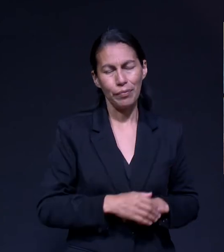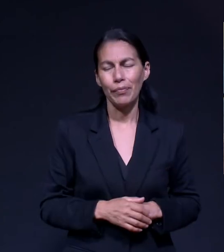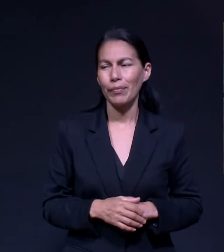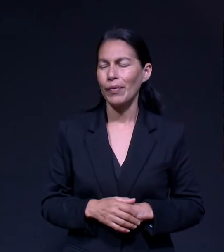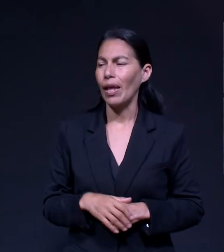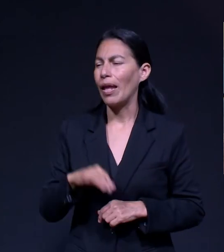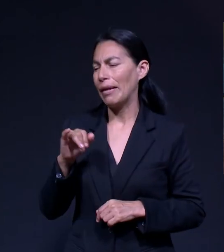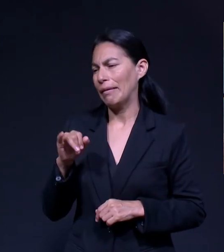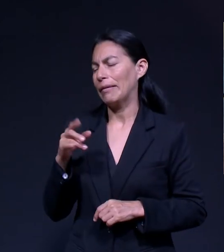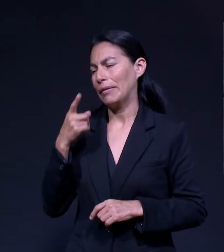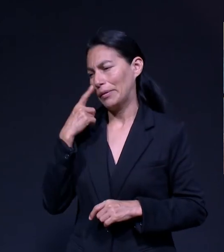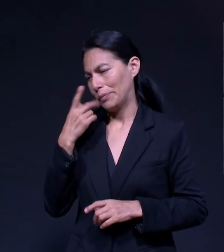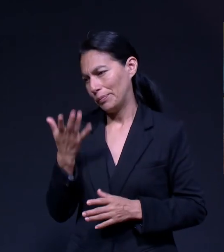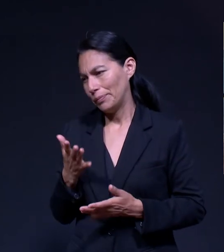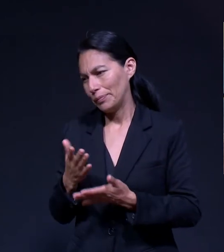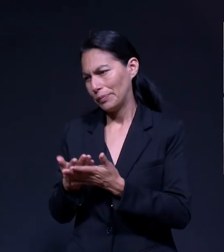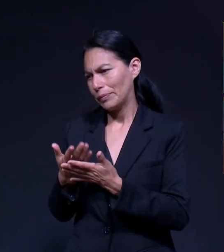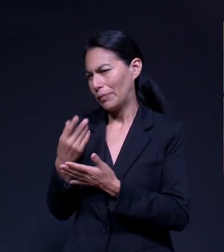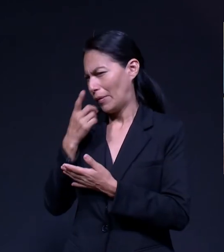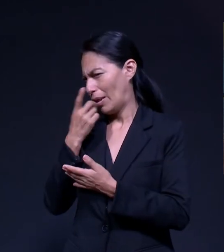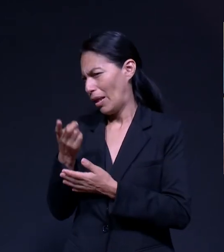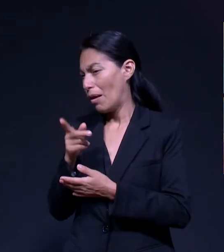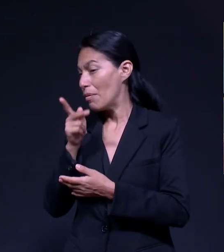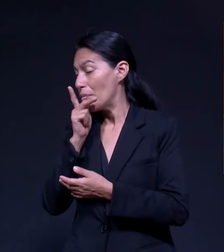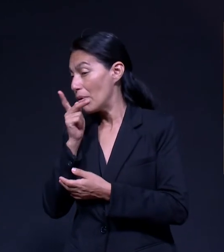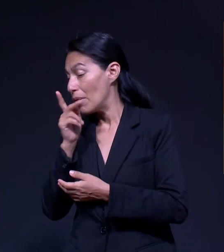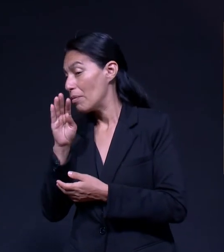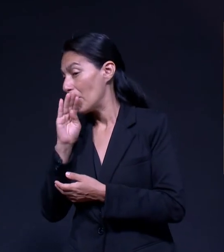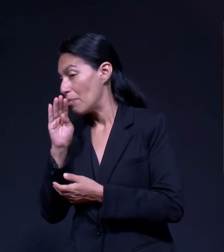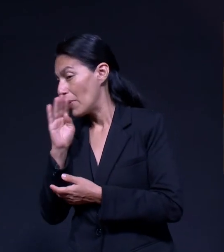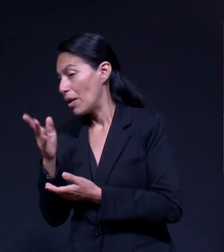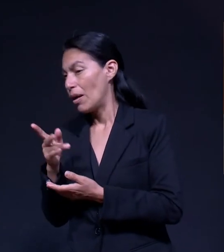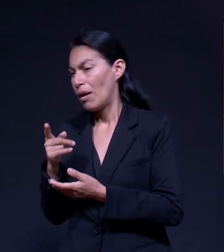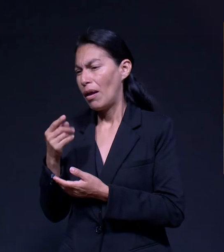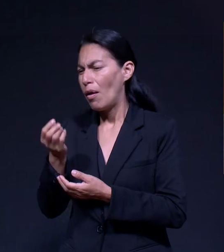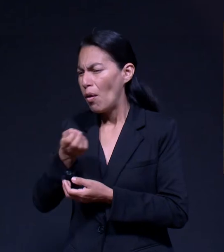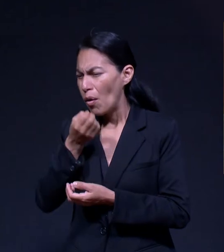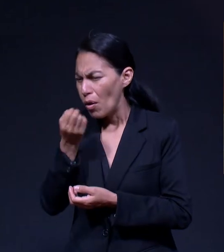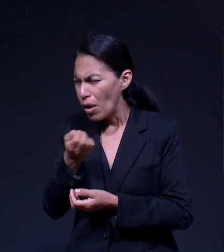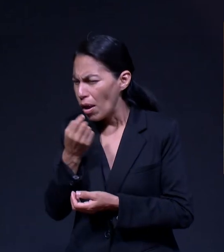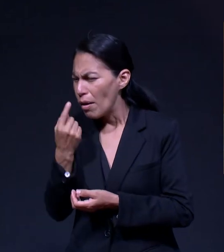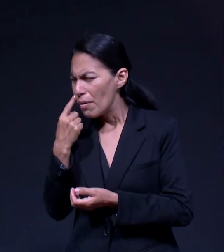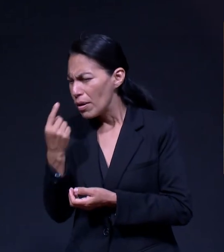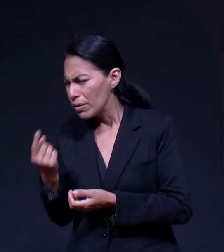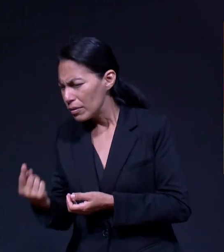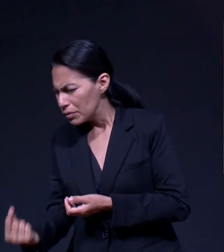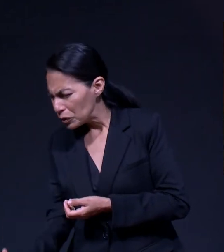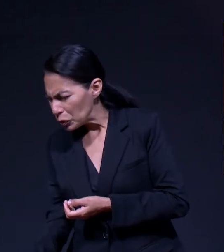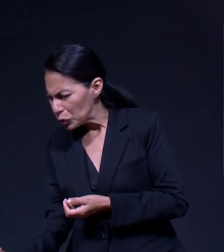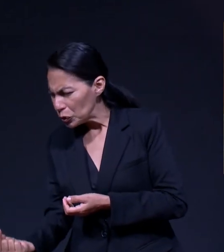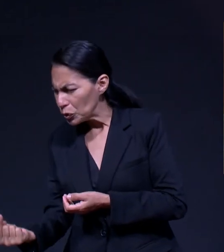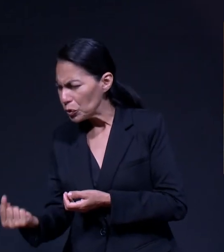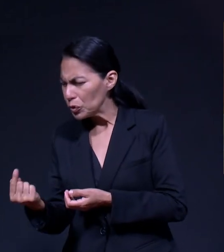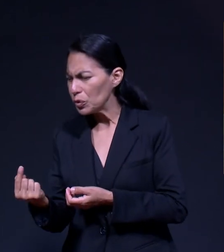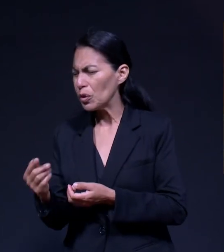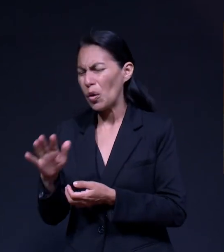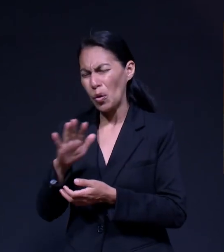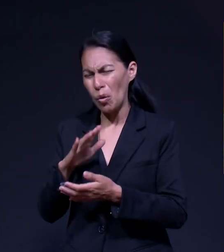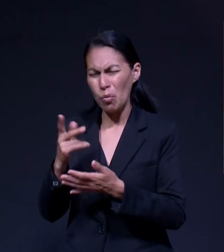Sí, como decía, vi a mis padres desde muy pequeña Hablar con Dios y entregarle a Él los problemas,